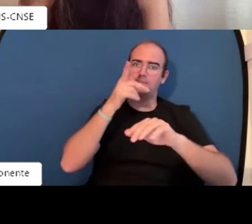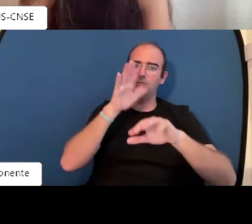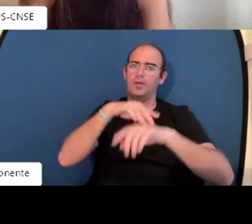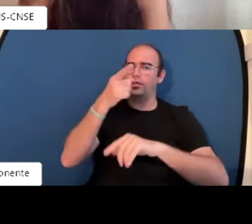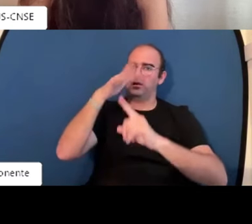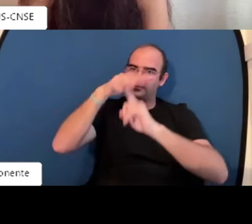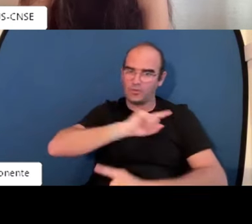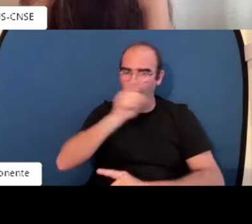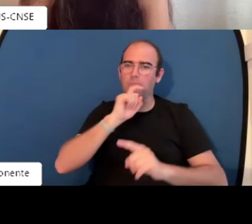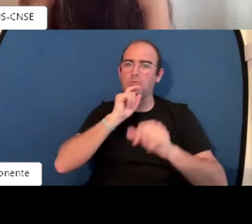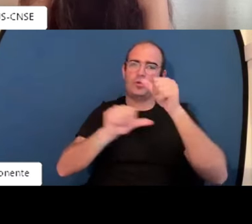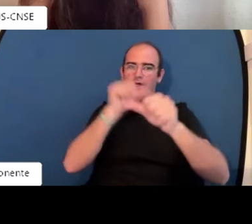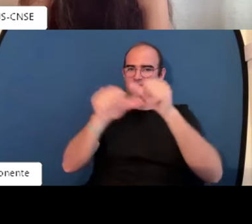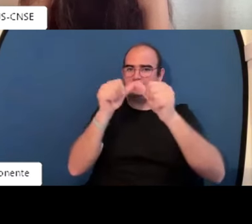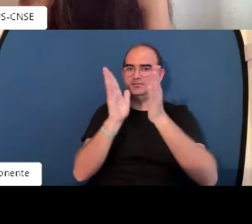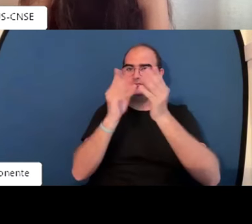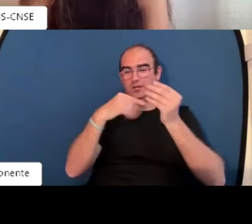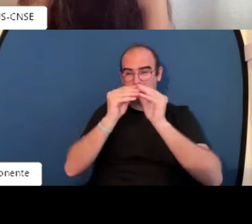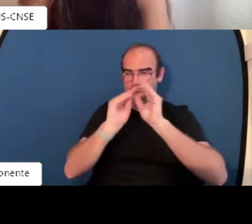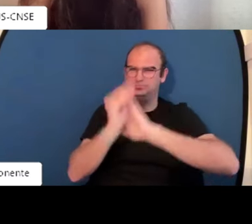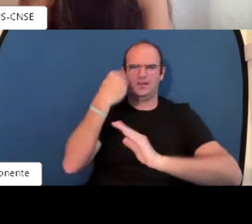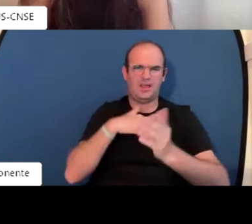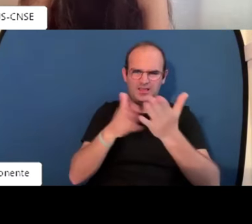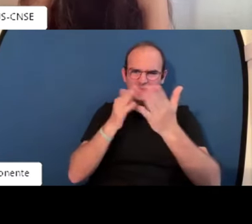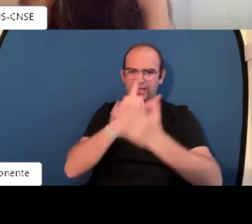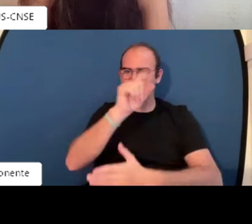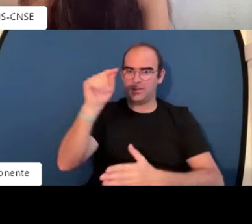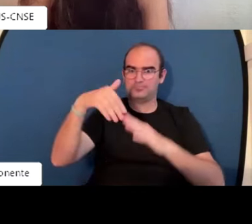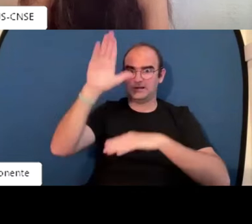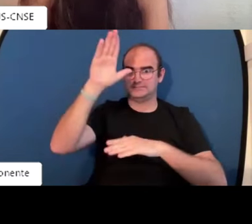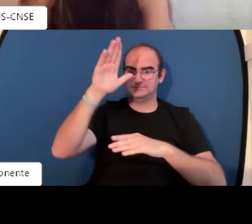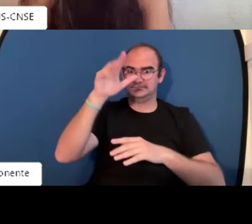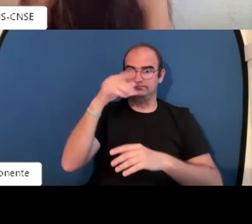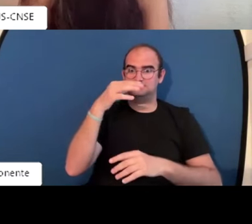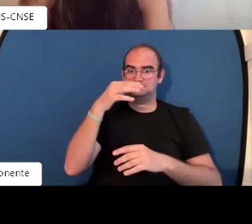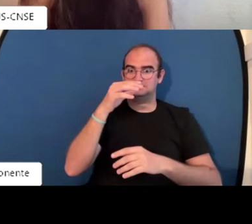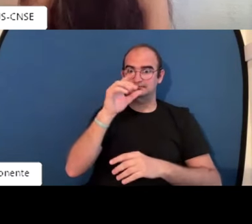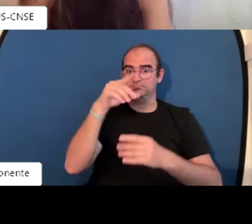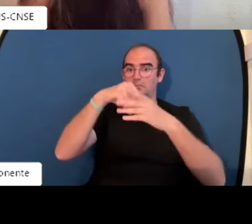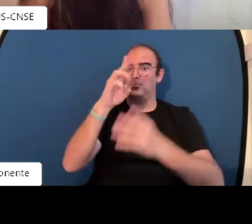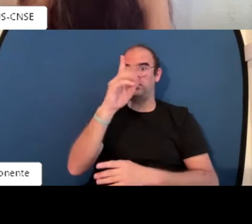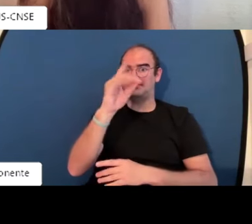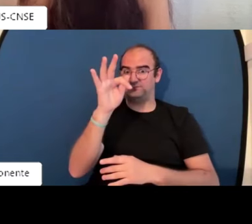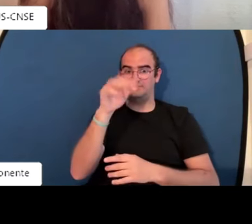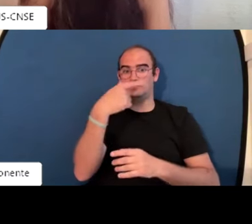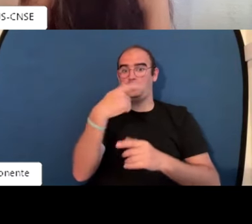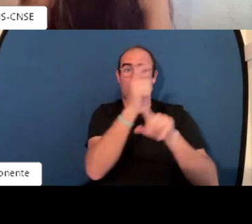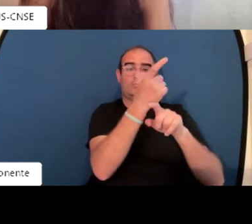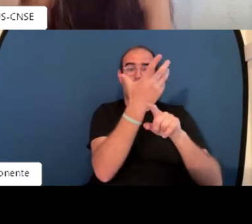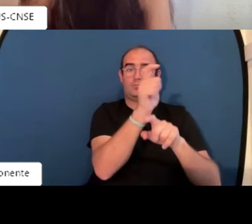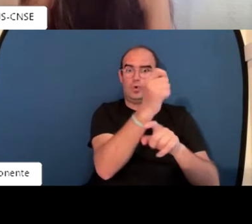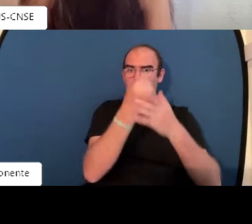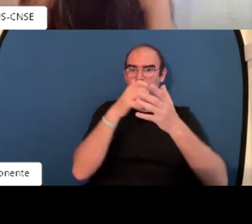otra con las respuestas que dieron se elaboró una guía para personas sordas identificando esas